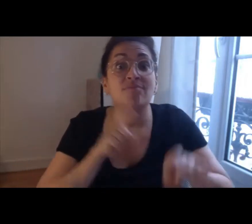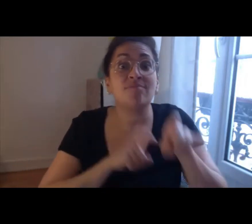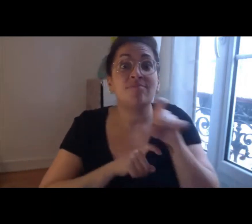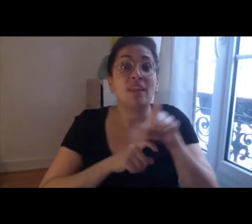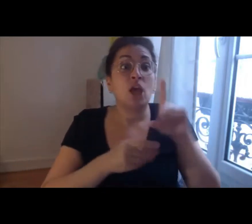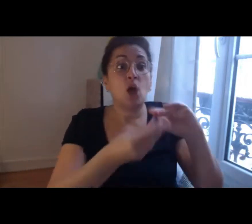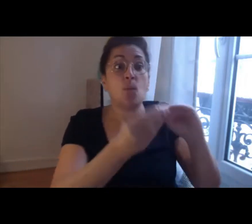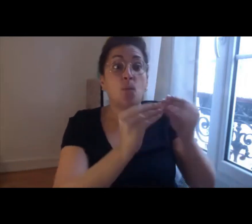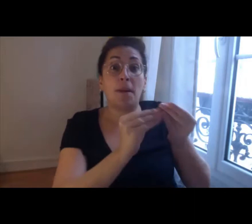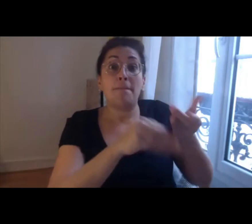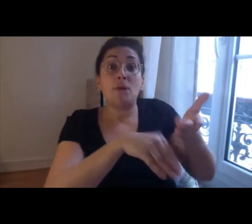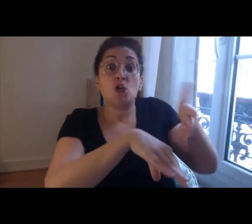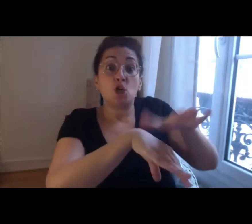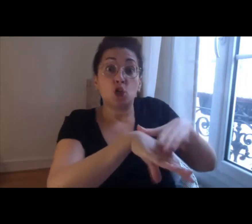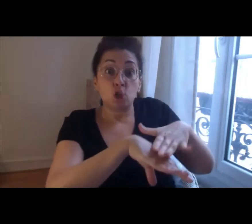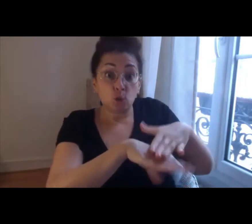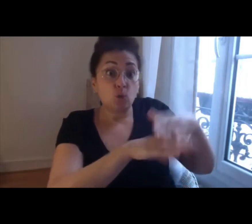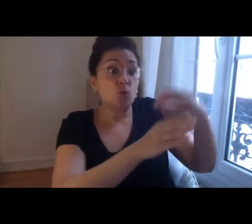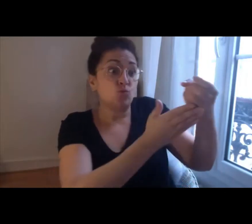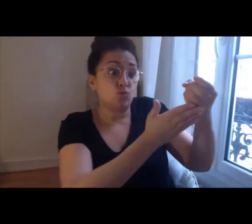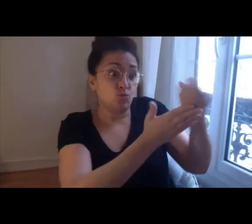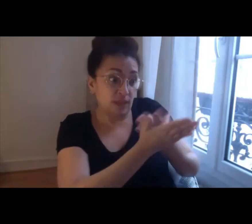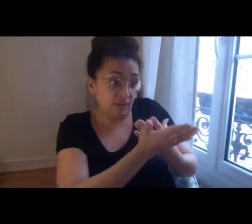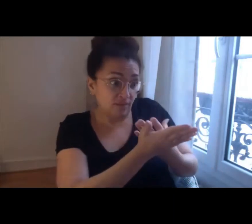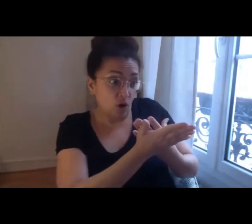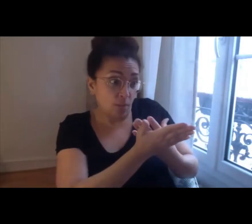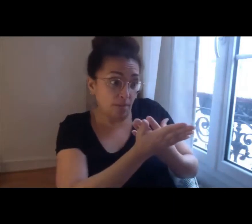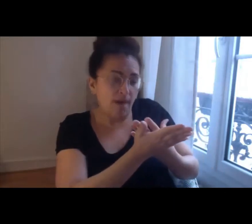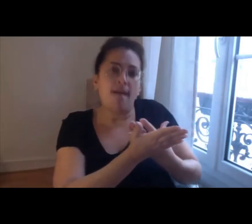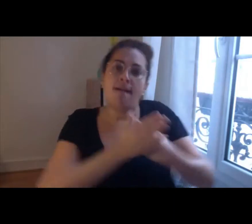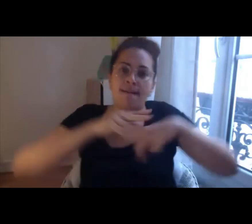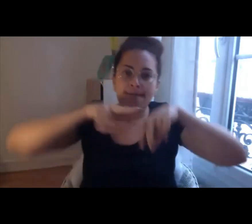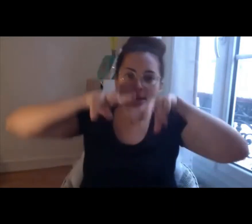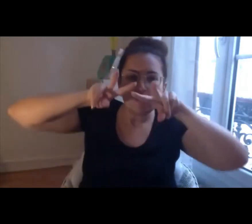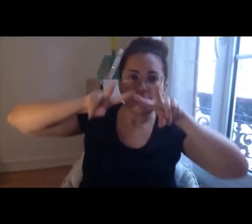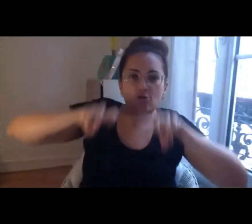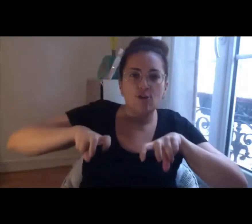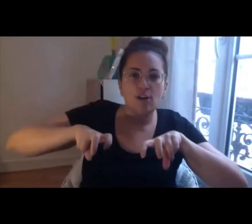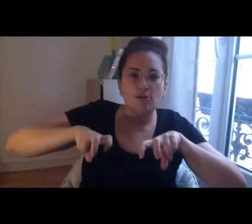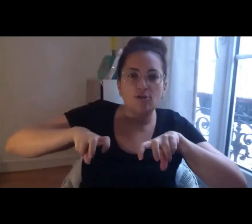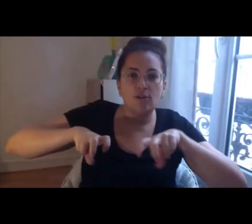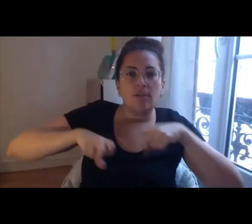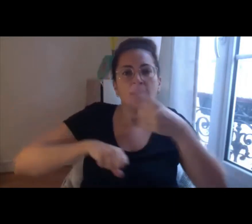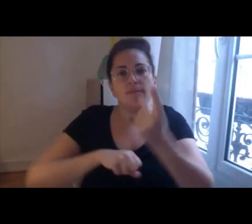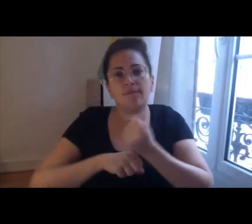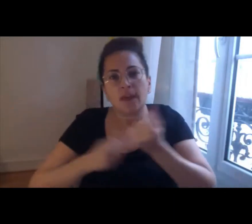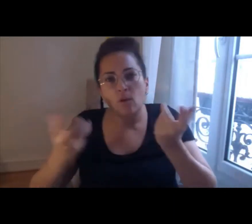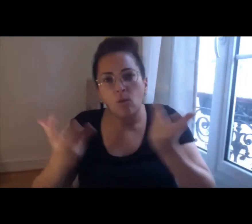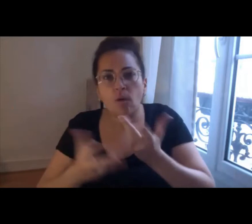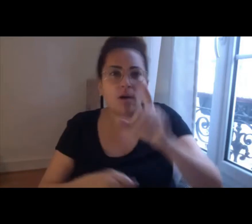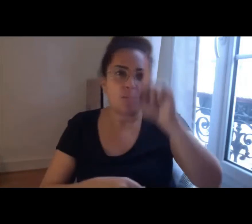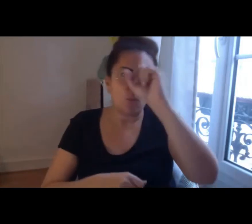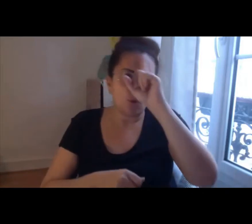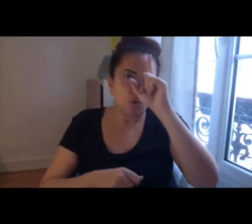après est transformée en problématique de recherche par contre comme dans tous travaux de